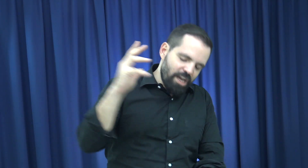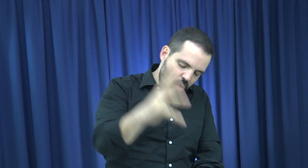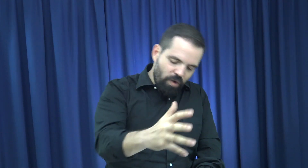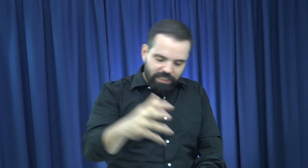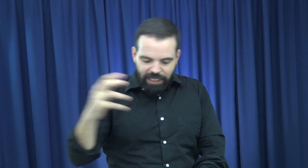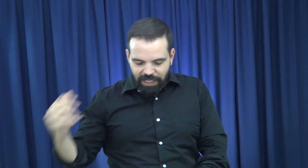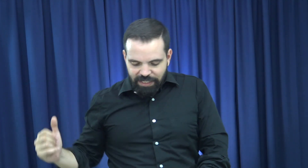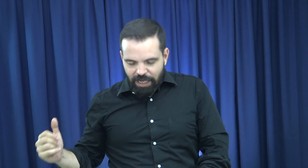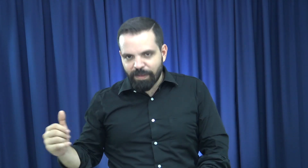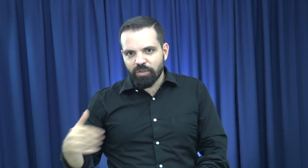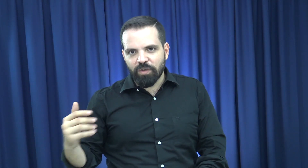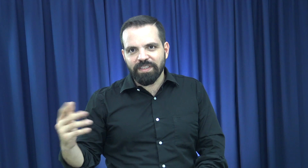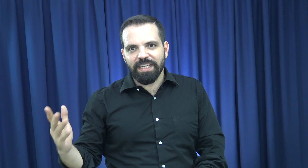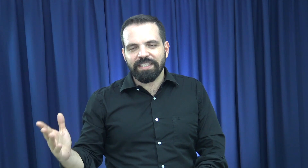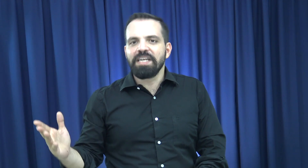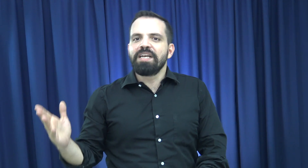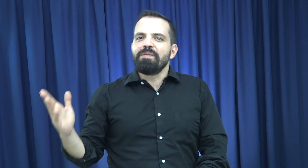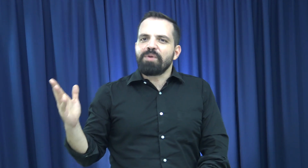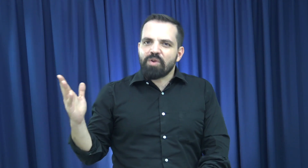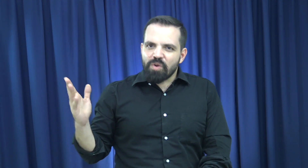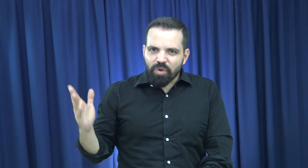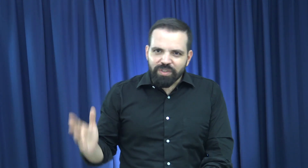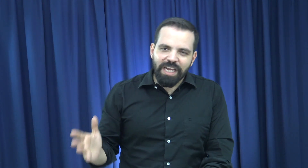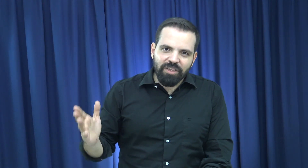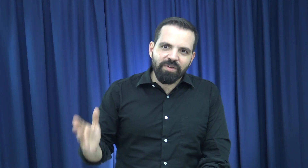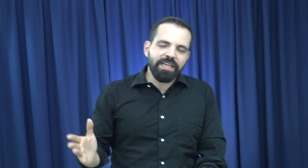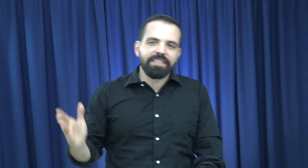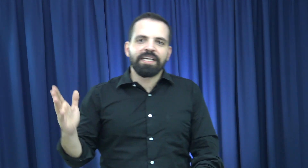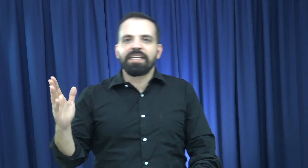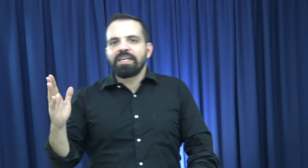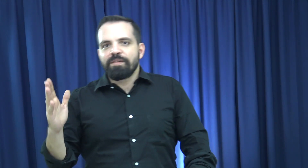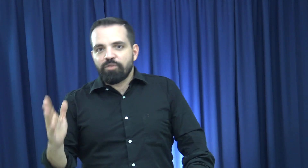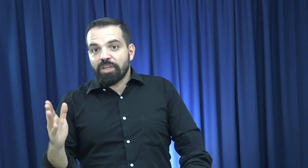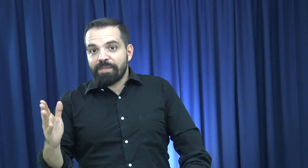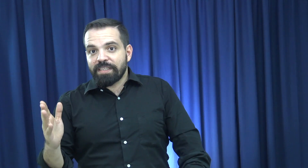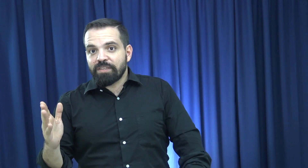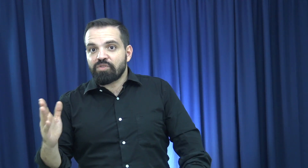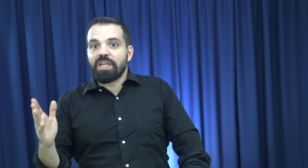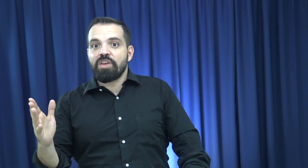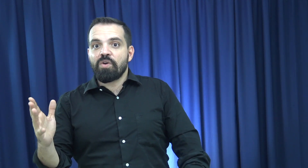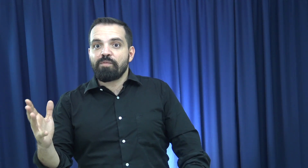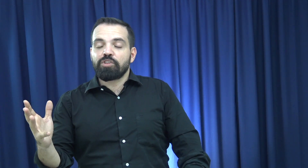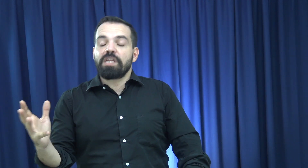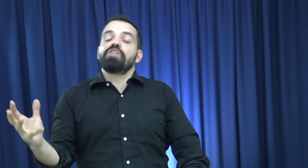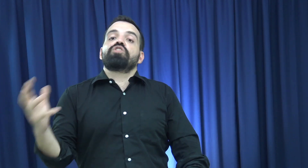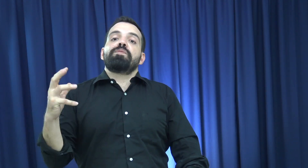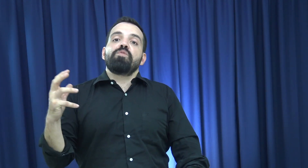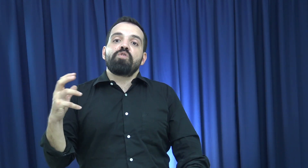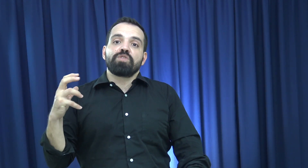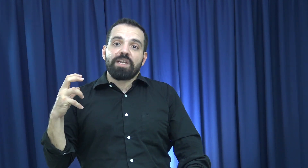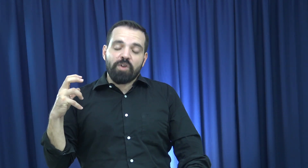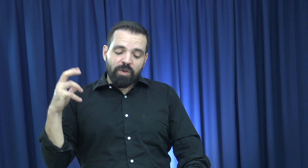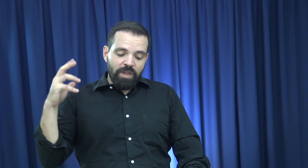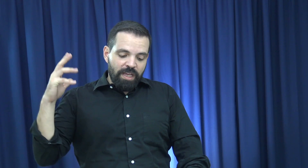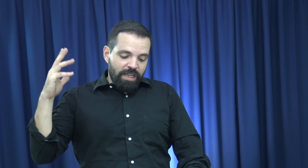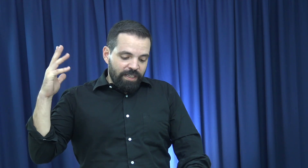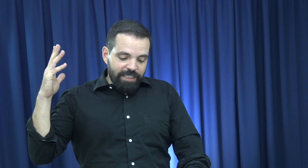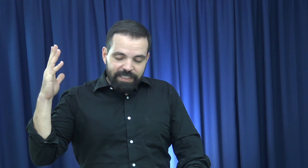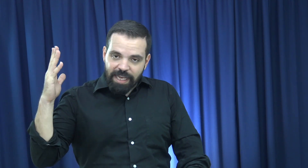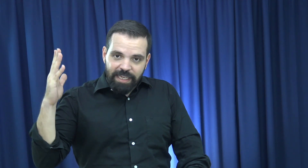que no, que se quitan las armas, otros dicen que sí. pero lo cierto es que muchas veces usted y yo hemos tenido temor o terror. Ya sea